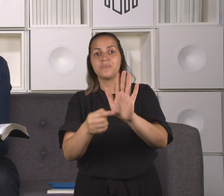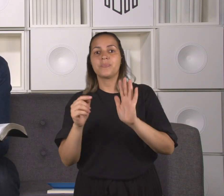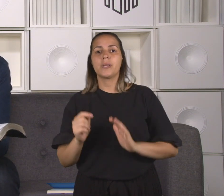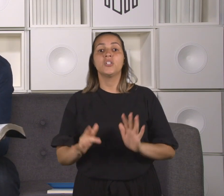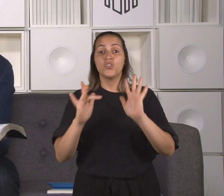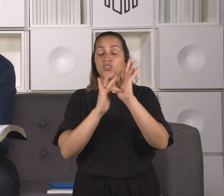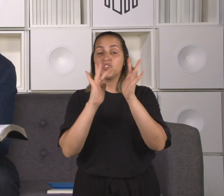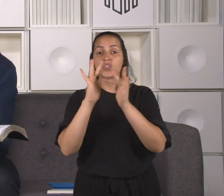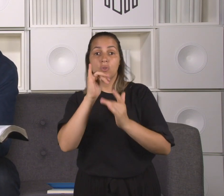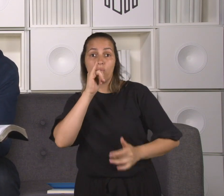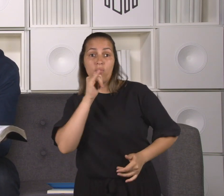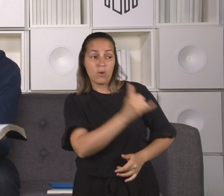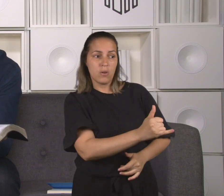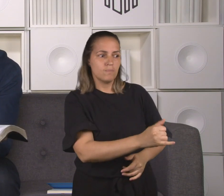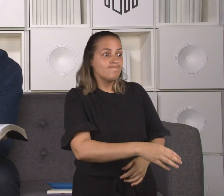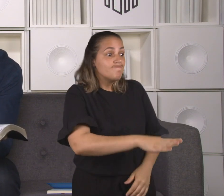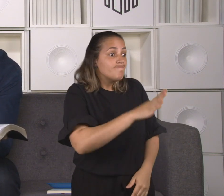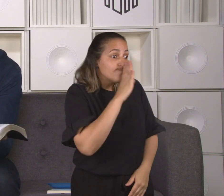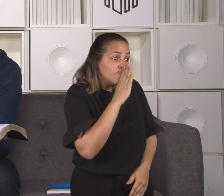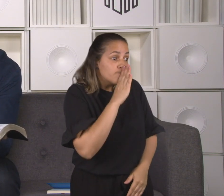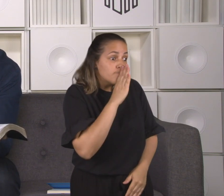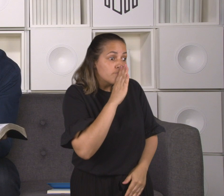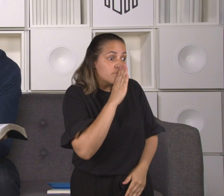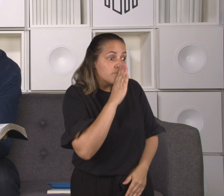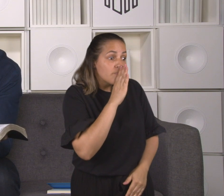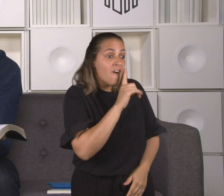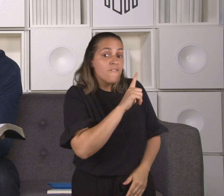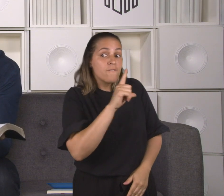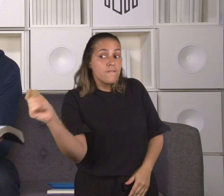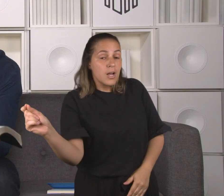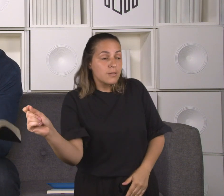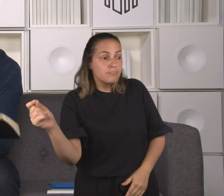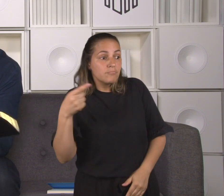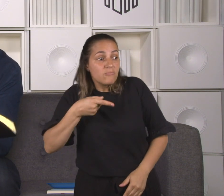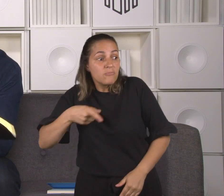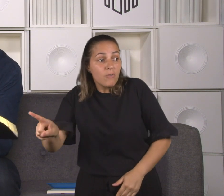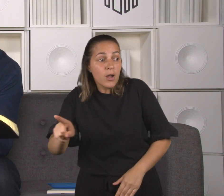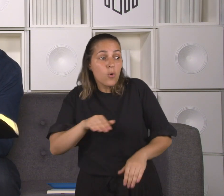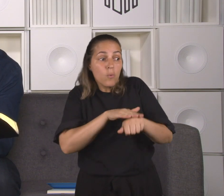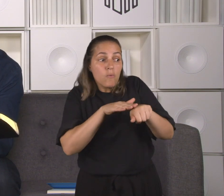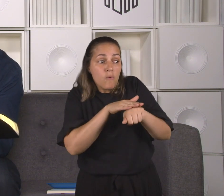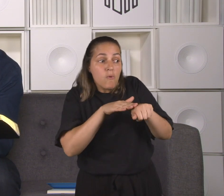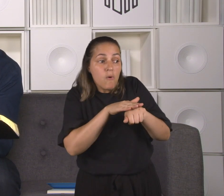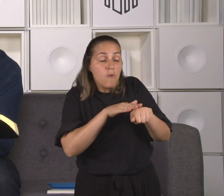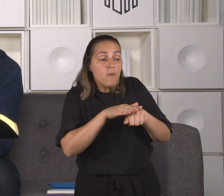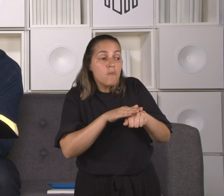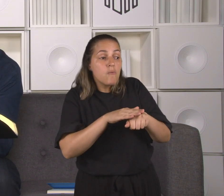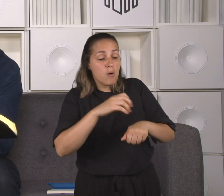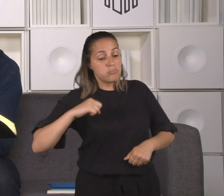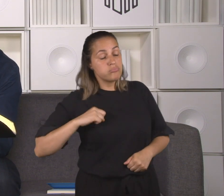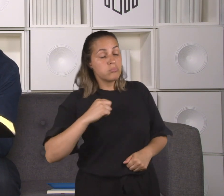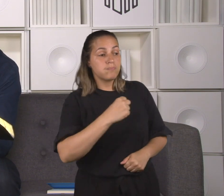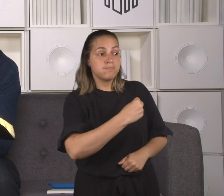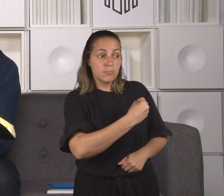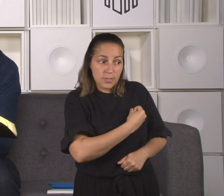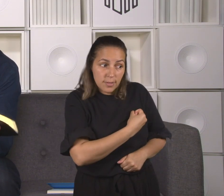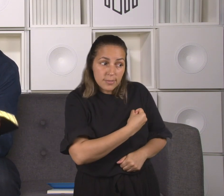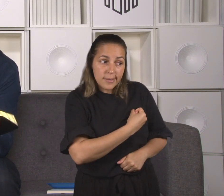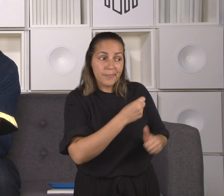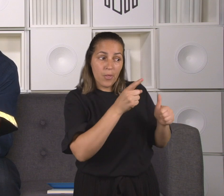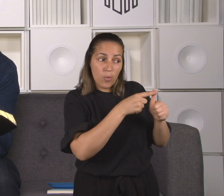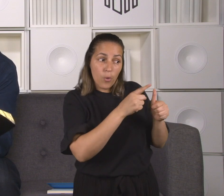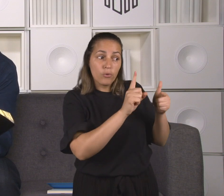depois de curá-lo, não conte a ninguém, mostre seu sacerdote, cumpra todos os requisitos ordenados na lei de Moisés.